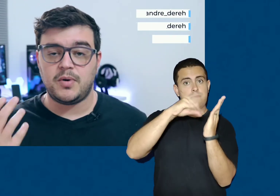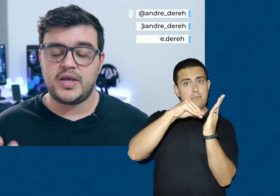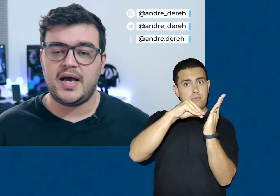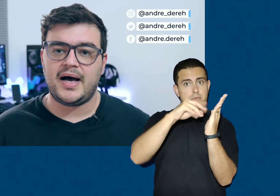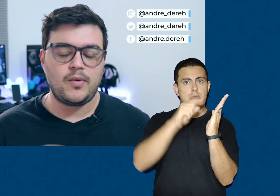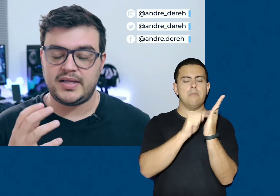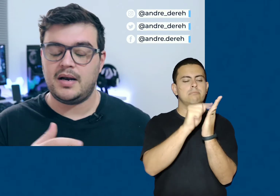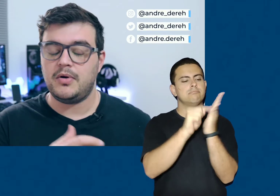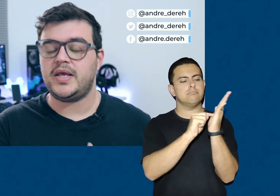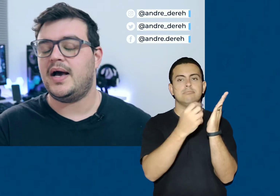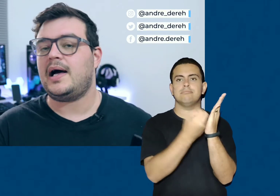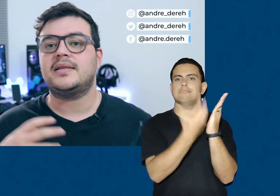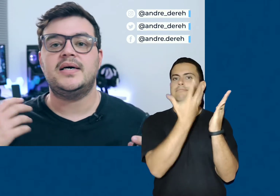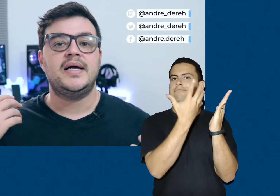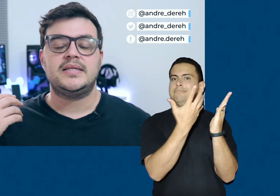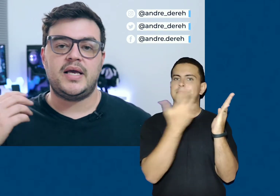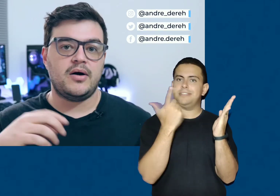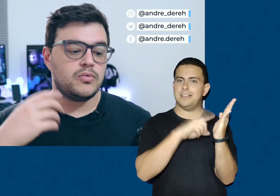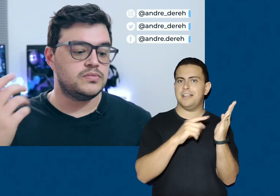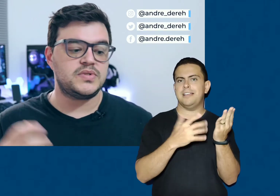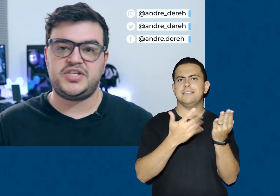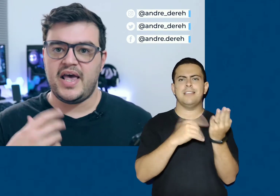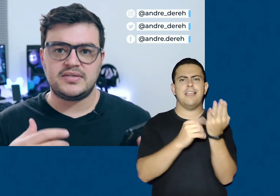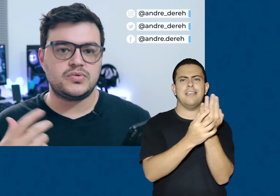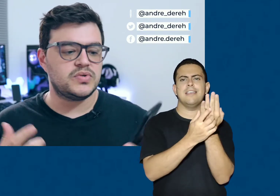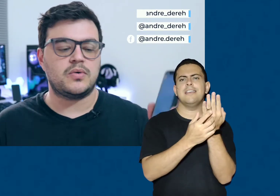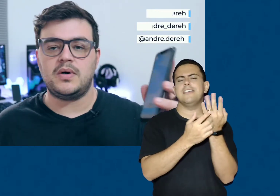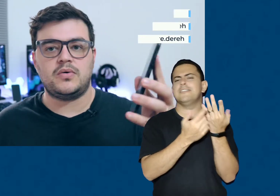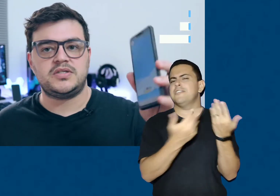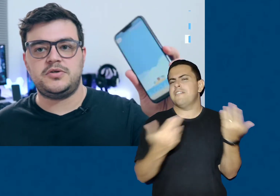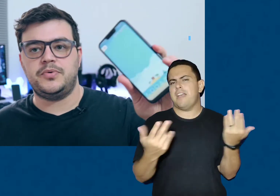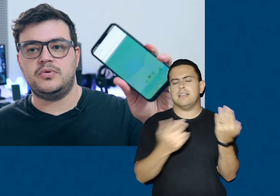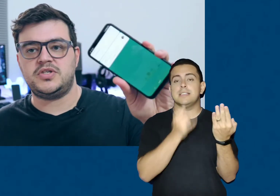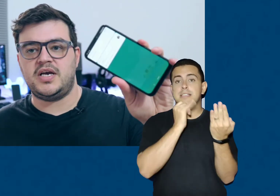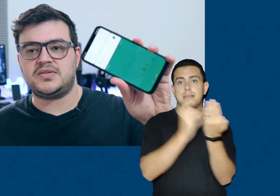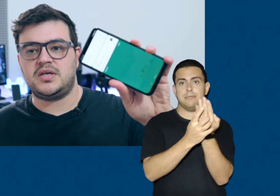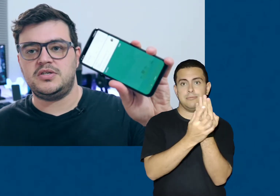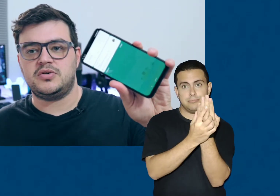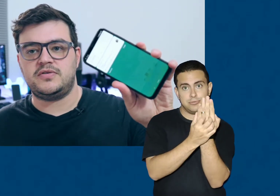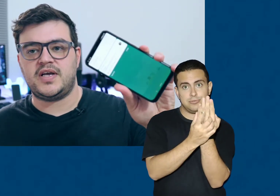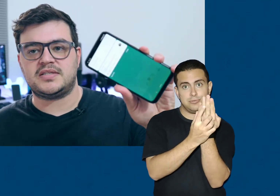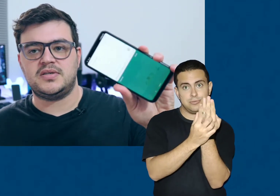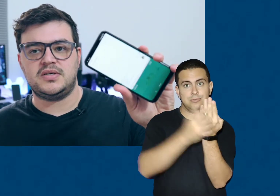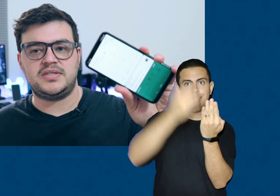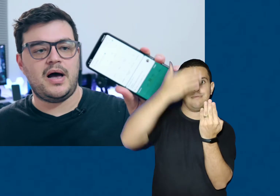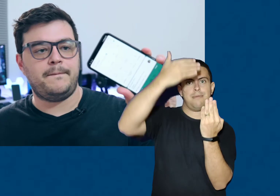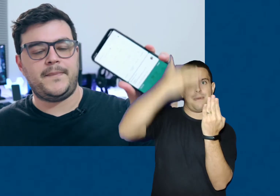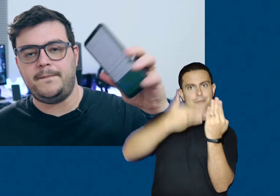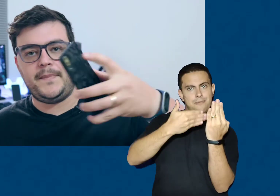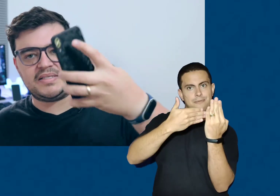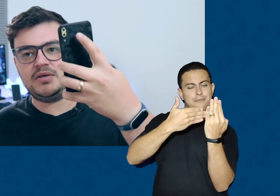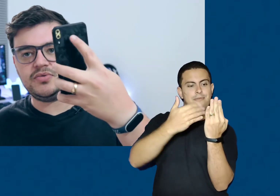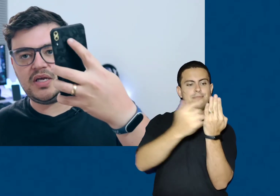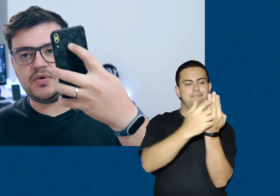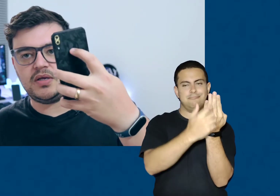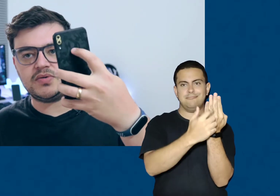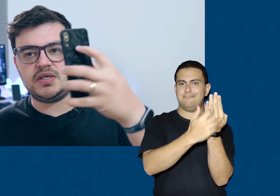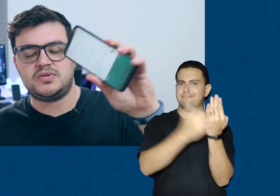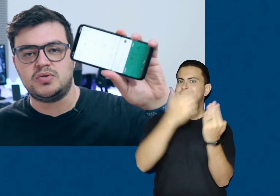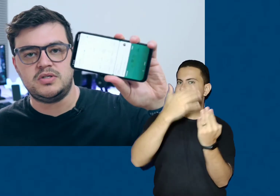bloqueada, tem alguns gestos, alguma coisa, tipo o gesto aqui de notificação, você passa no dedo aqui no sensor